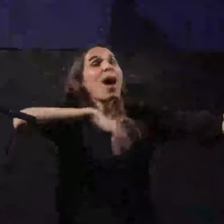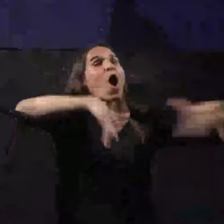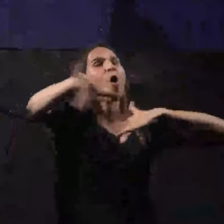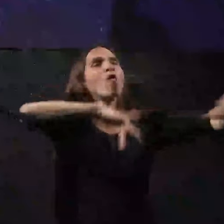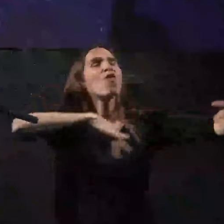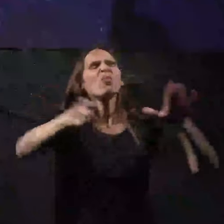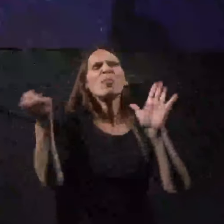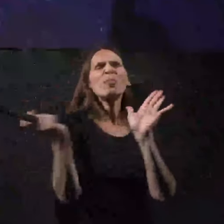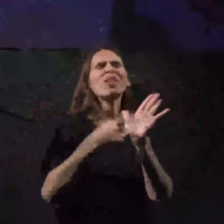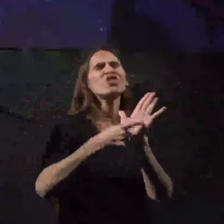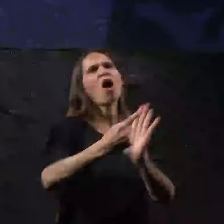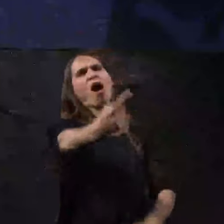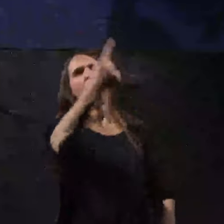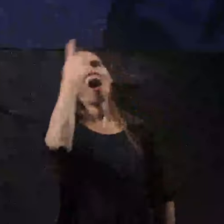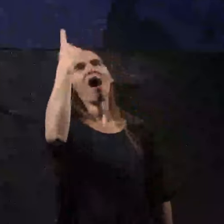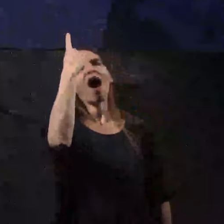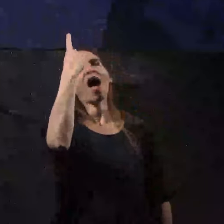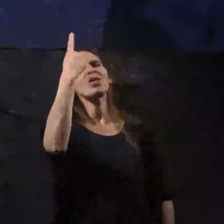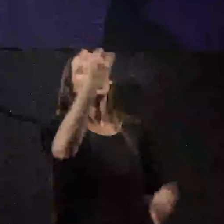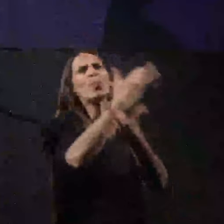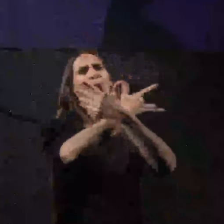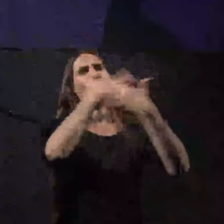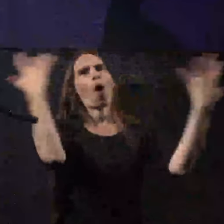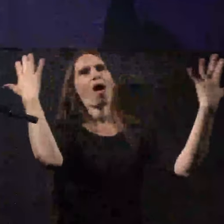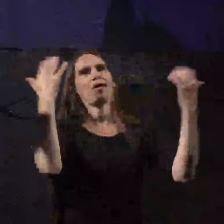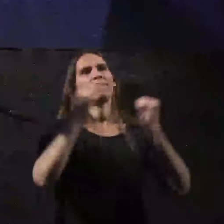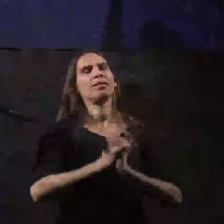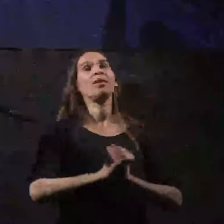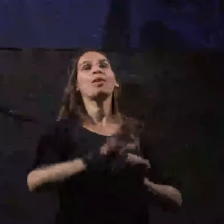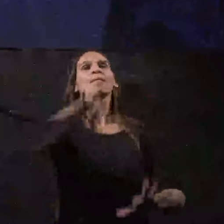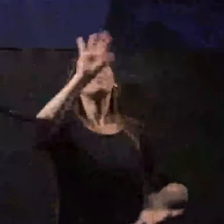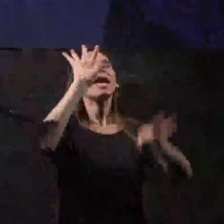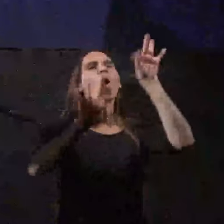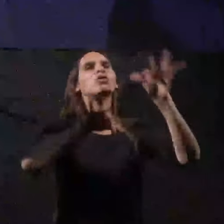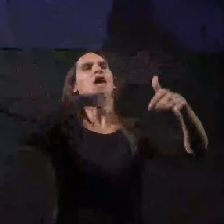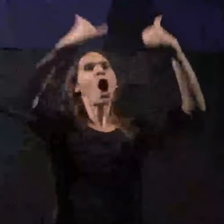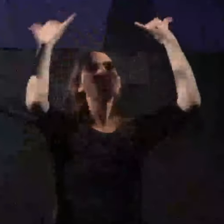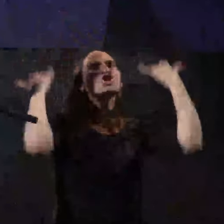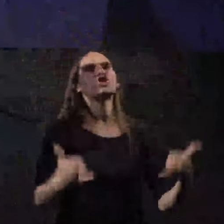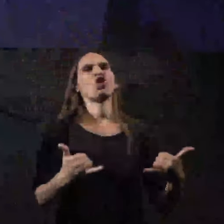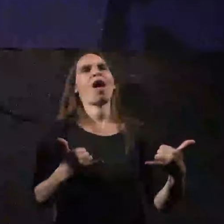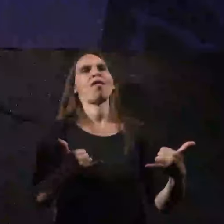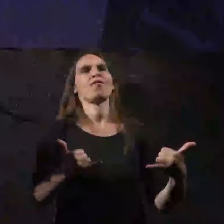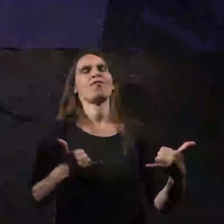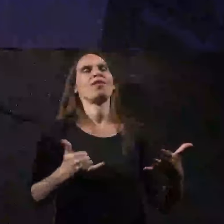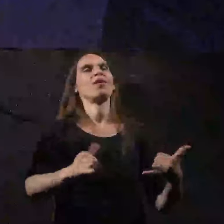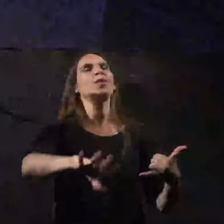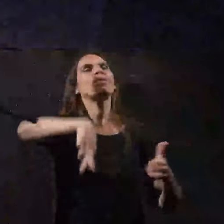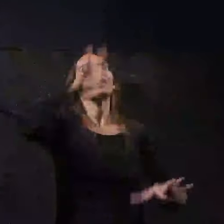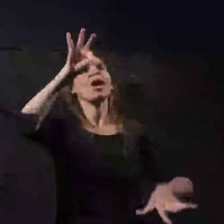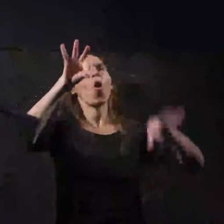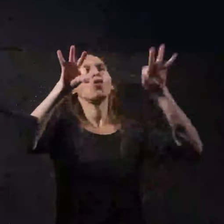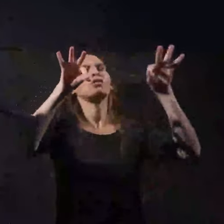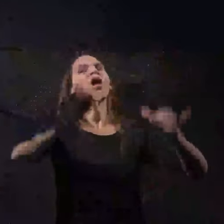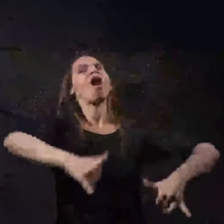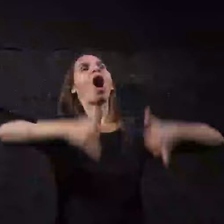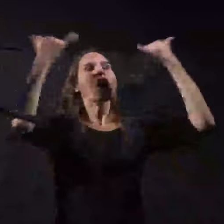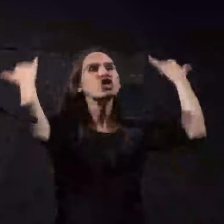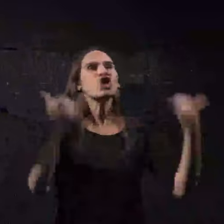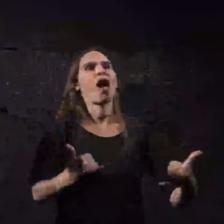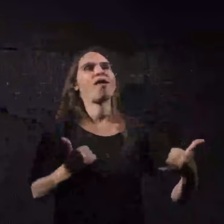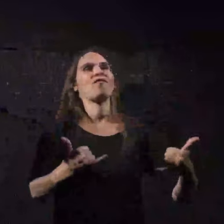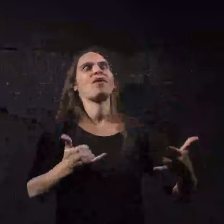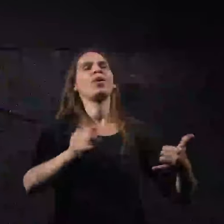בדרישה אחת ברורה בחירות עכשיו בחירות